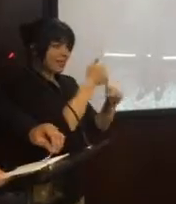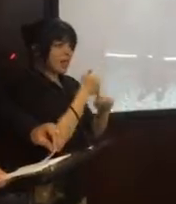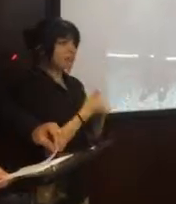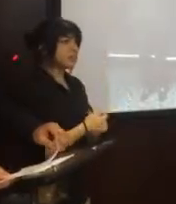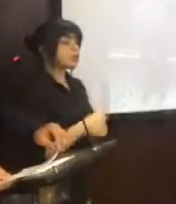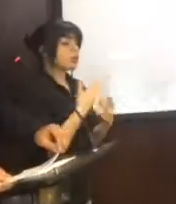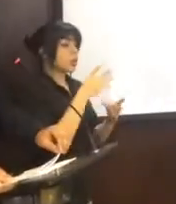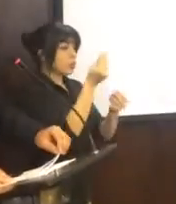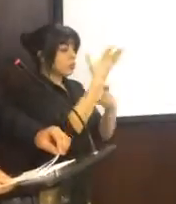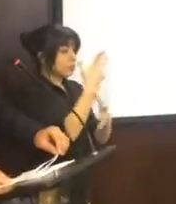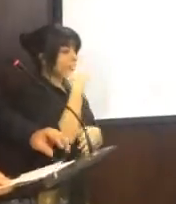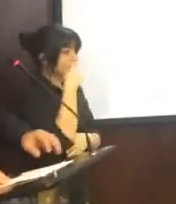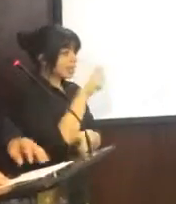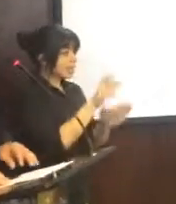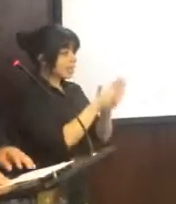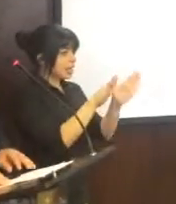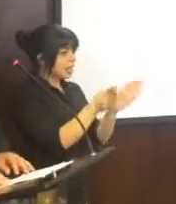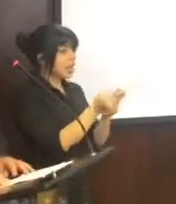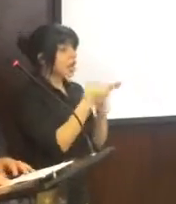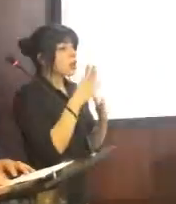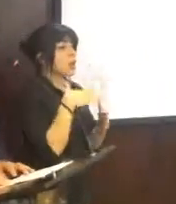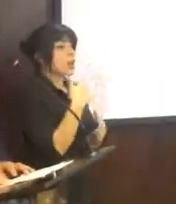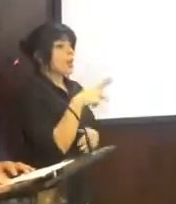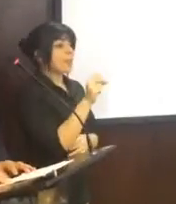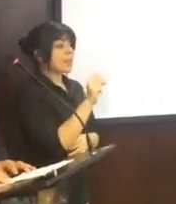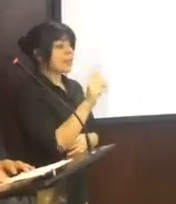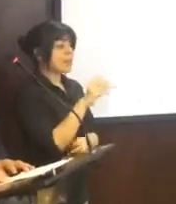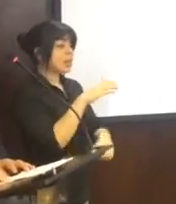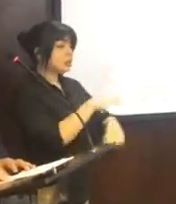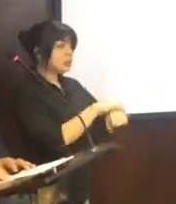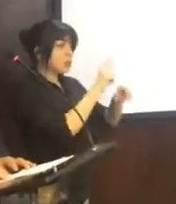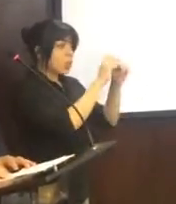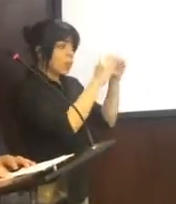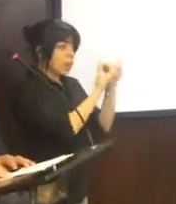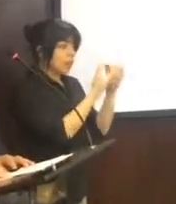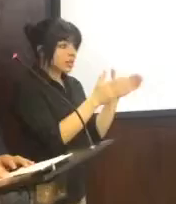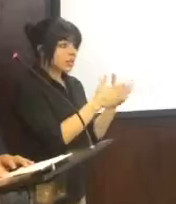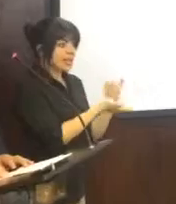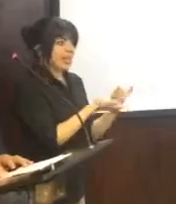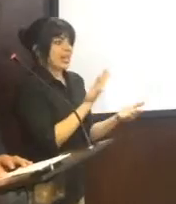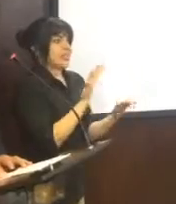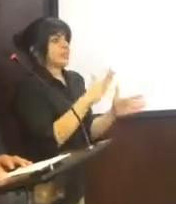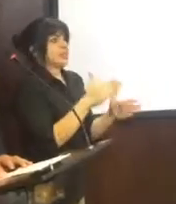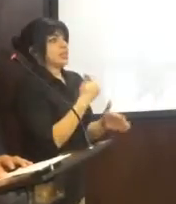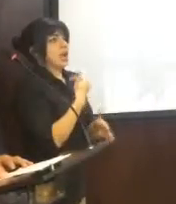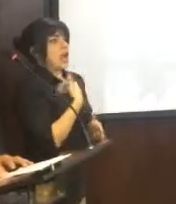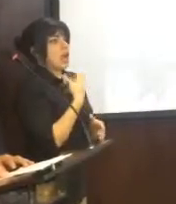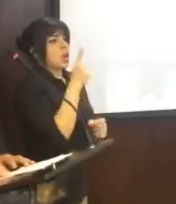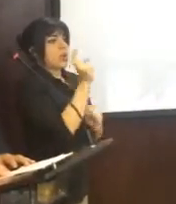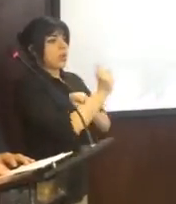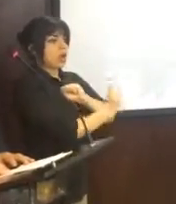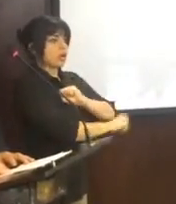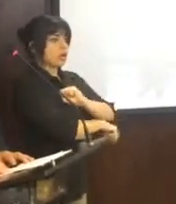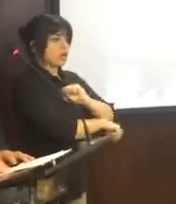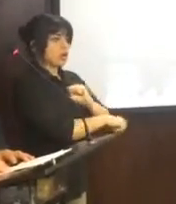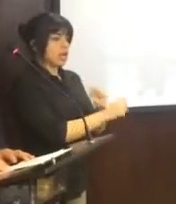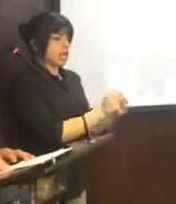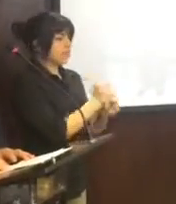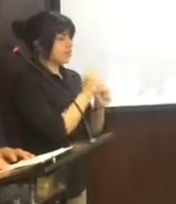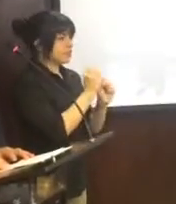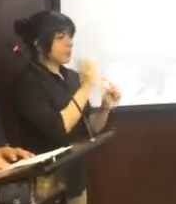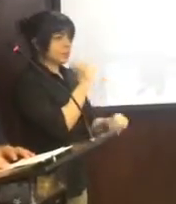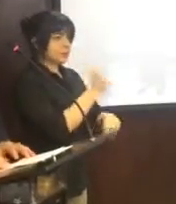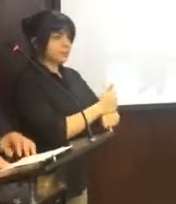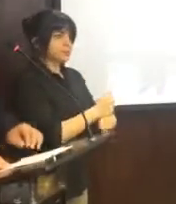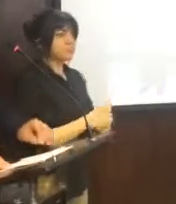según lo apuntaba el fiscal general, que cuando la PSD detiene una organización casi que ya lleva una condena asegurada.